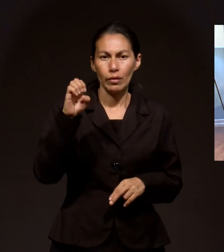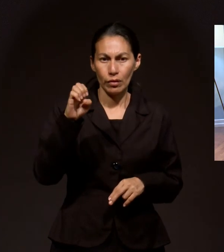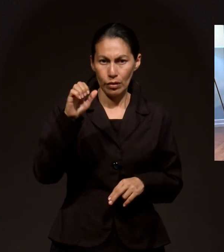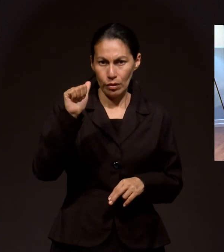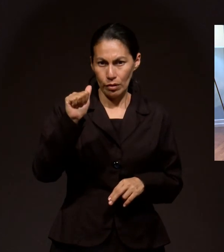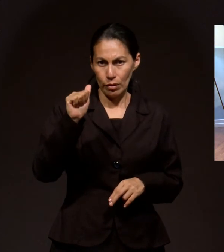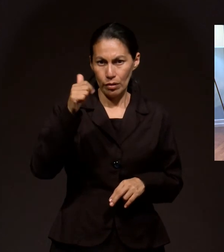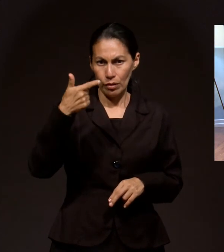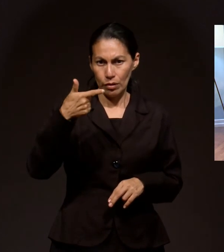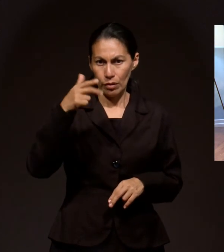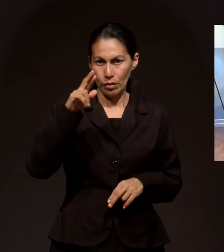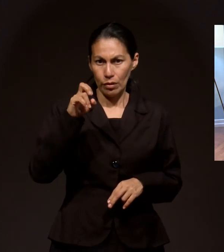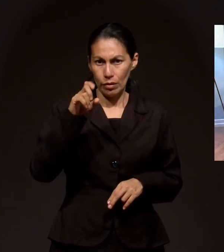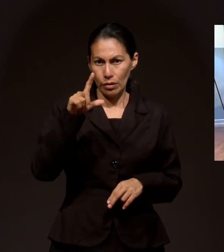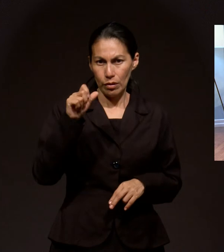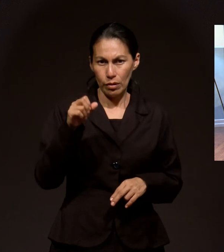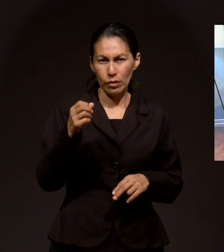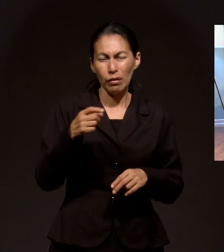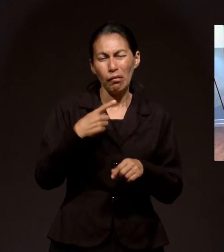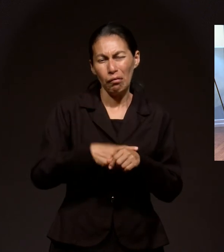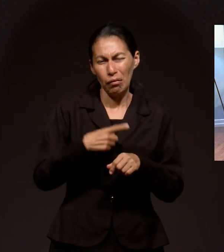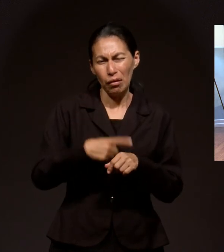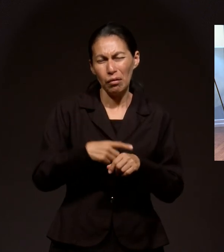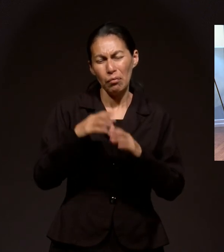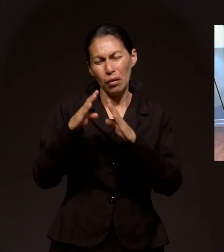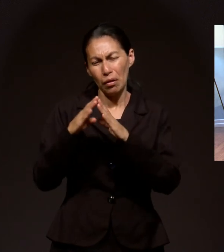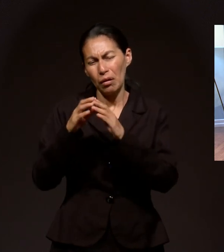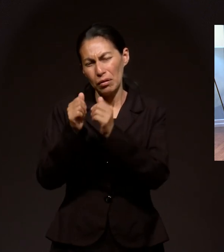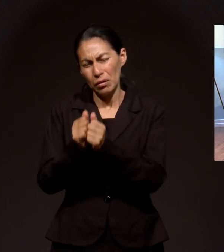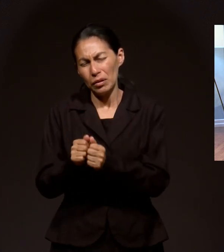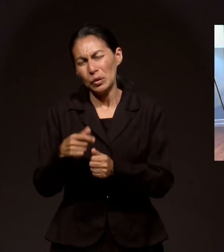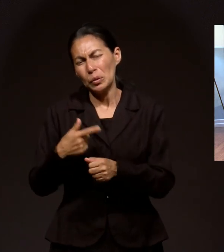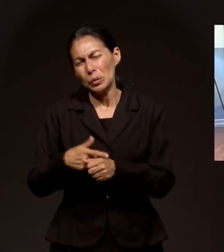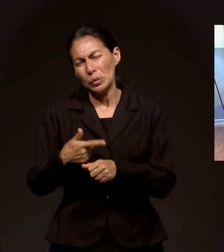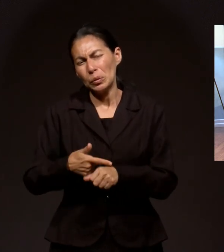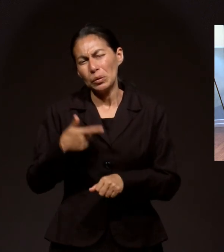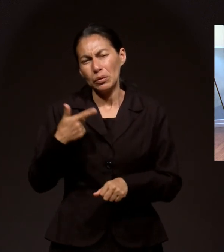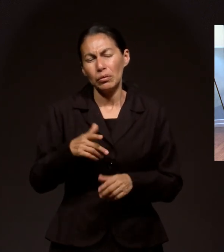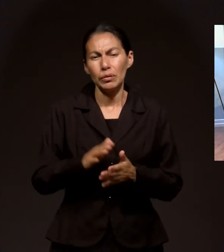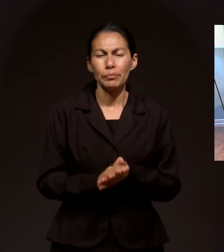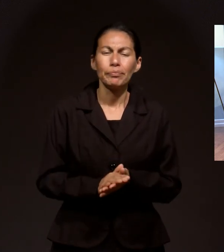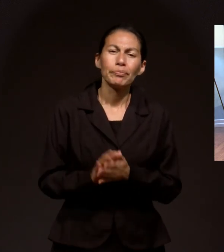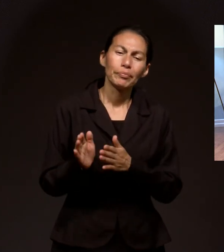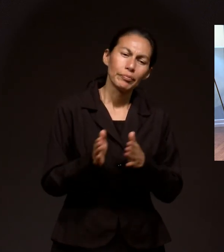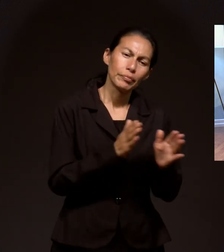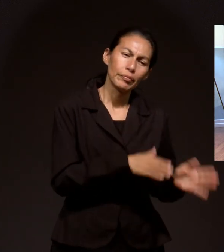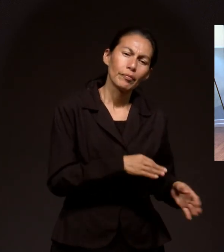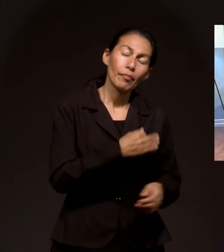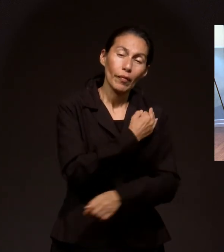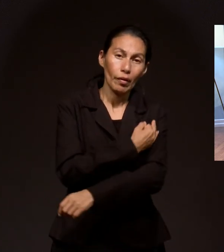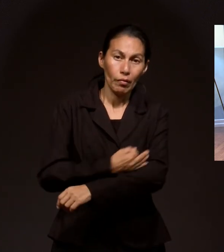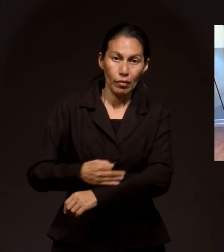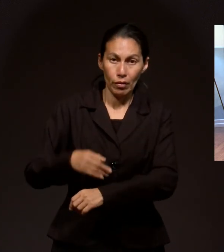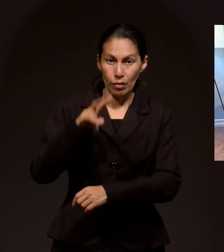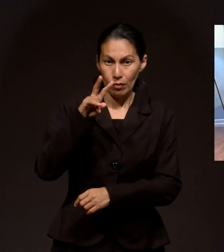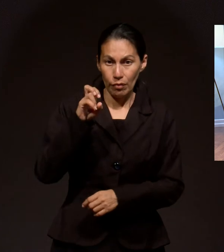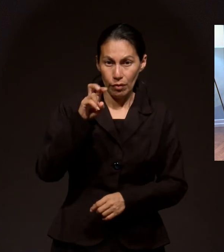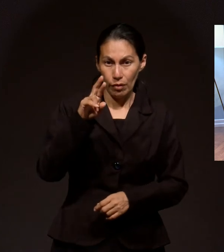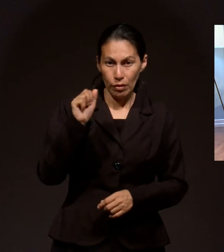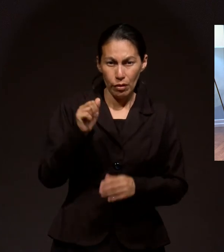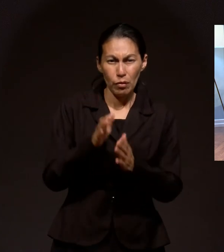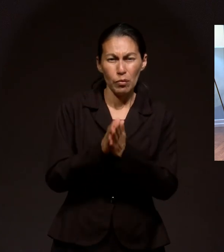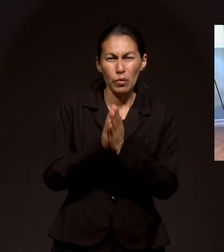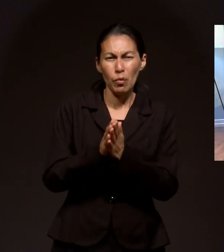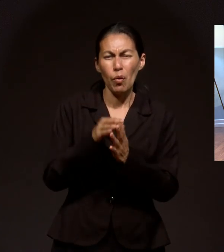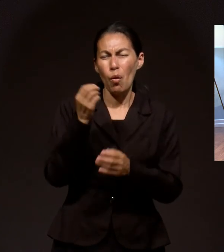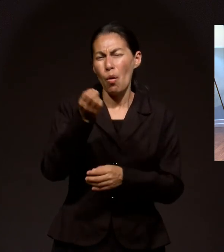delicada de salud Y la familia Vera Sigamos orando Especialmente por Julio Recuerden ustedes Que